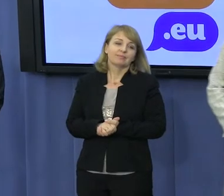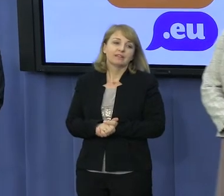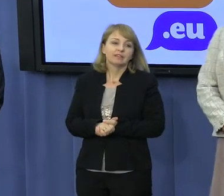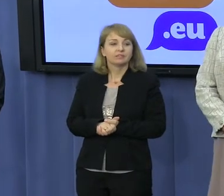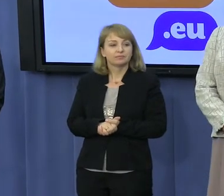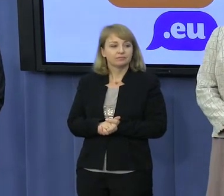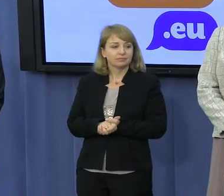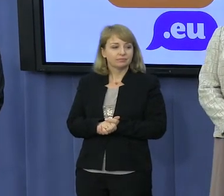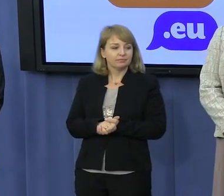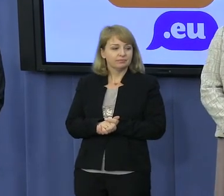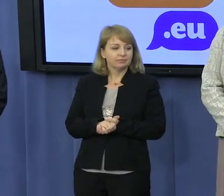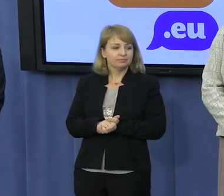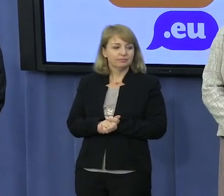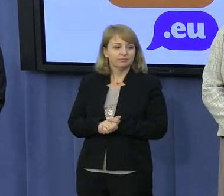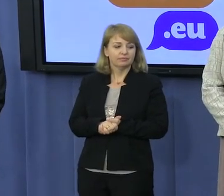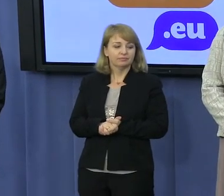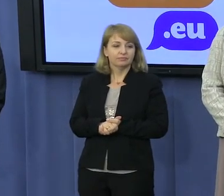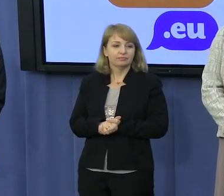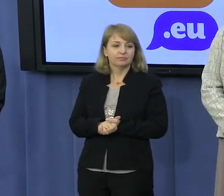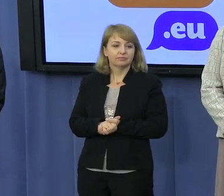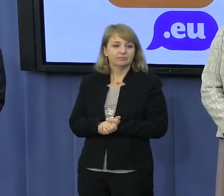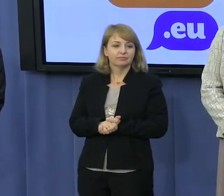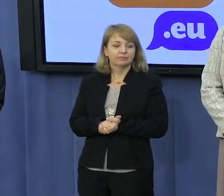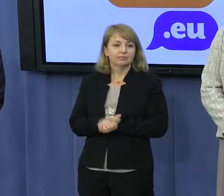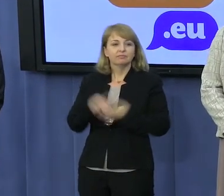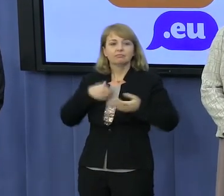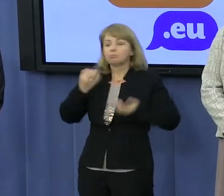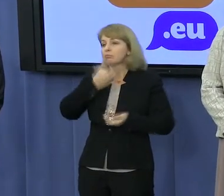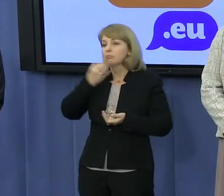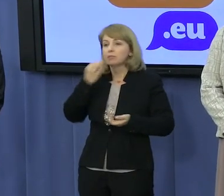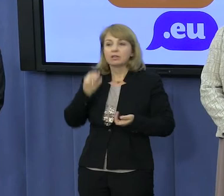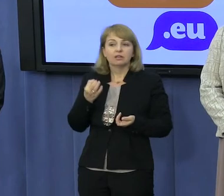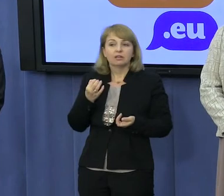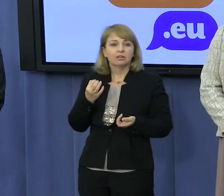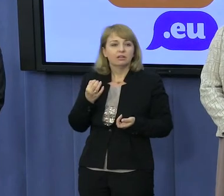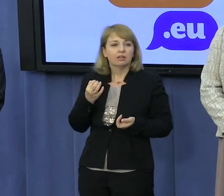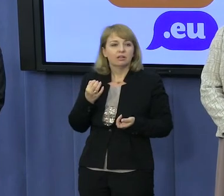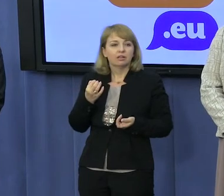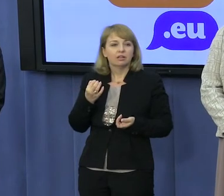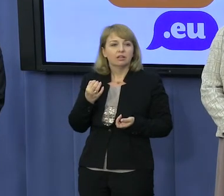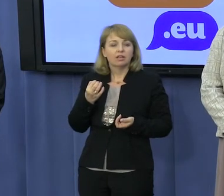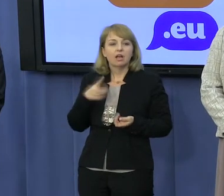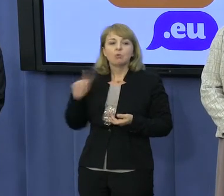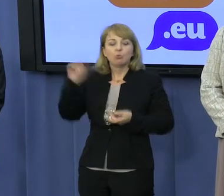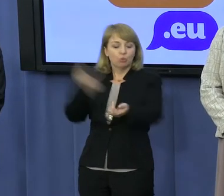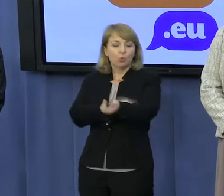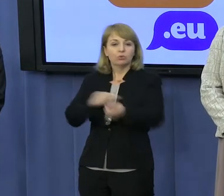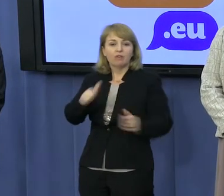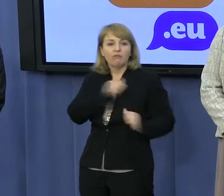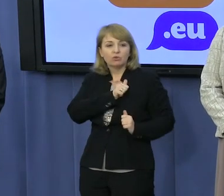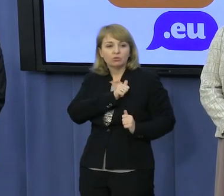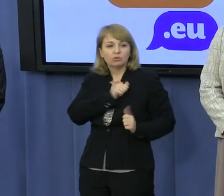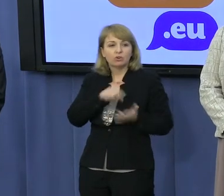w innym domadzie niż konferencja. Karolina Serafien-TV-OP-info. Chodzi o komunikat naczelnej prokuratury wojskowej w ciele